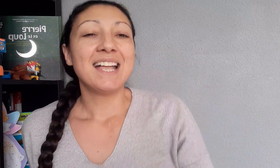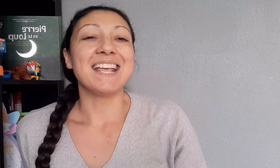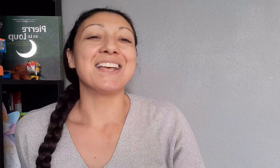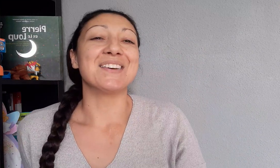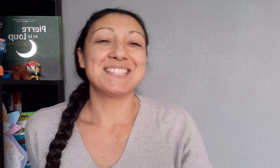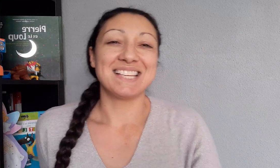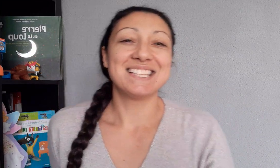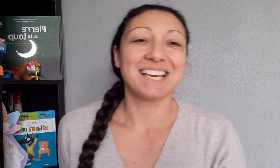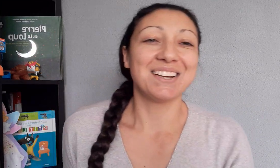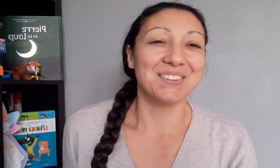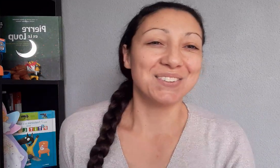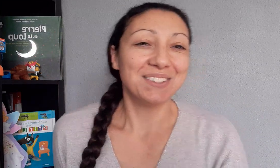Et c'est assez rigolo.